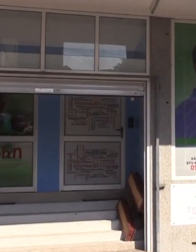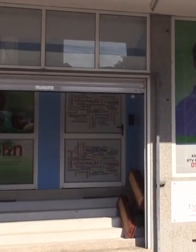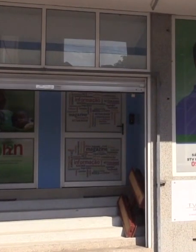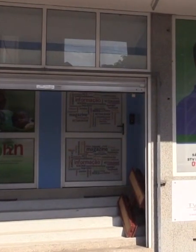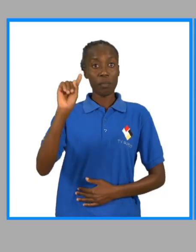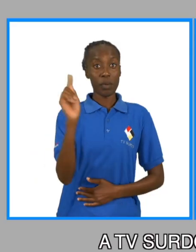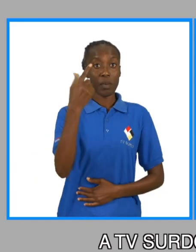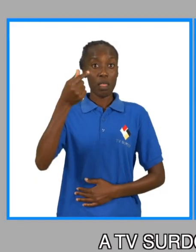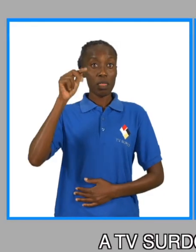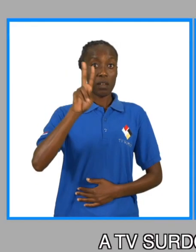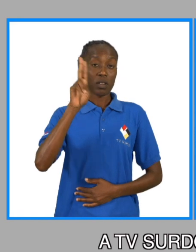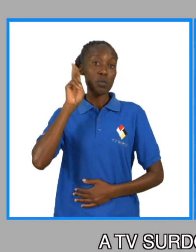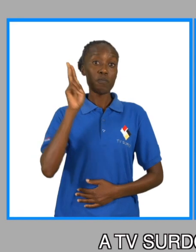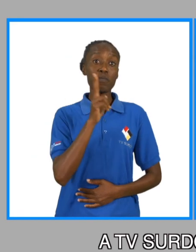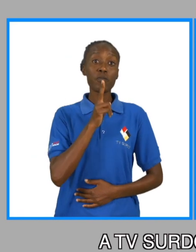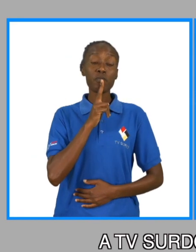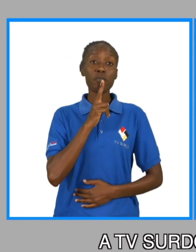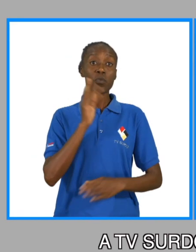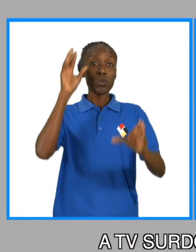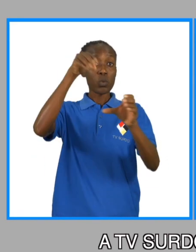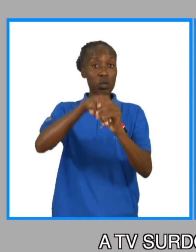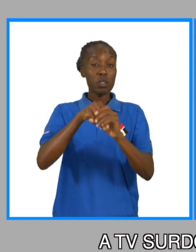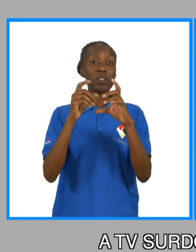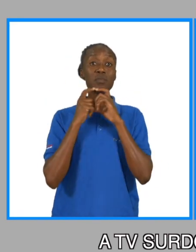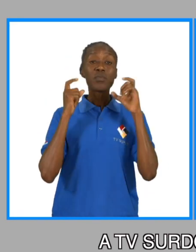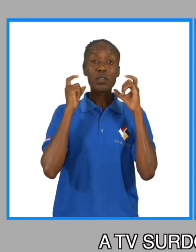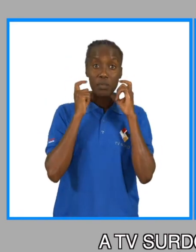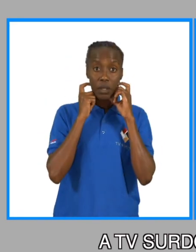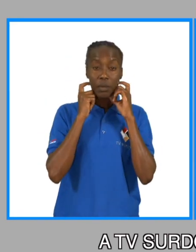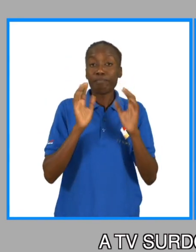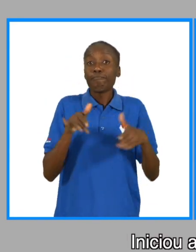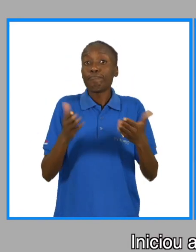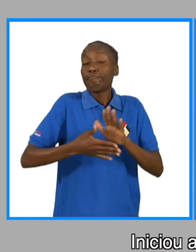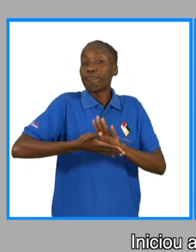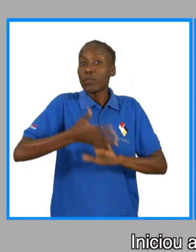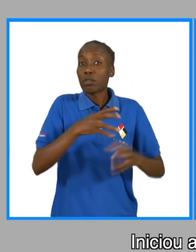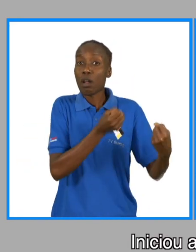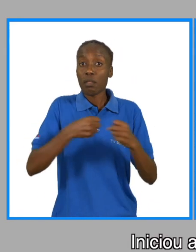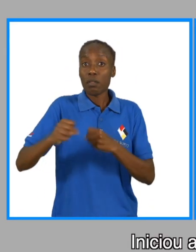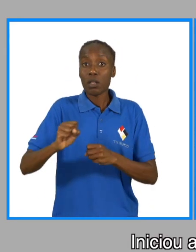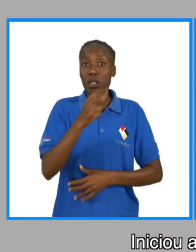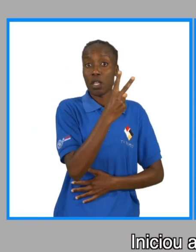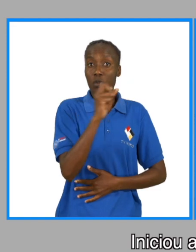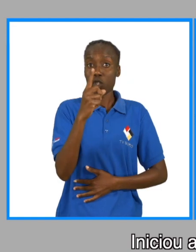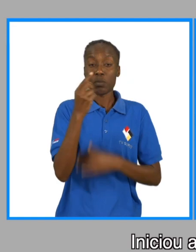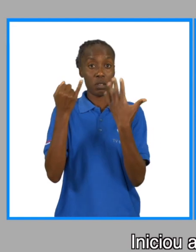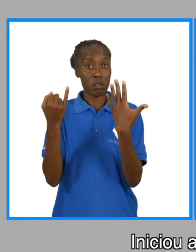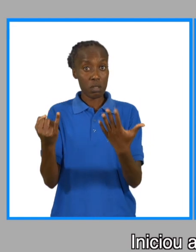a TV Surdo é o primeiro canal de televisão inclusivo de Moçambique iniciou as suas atividades em 2016